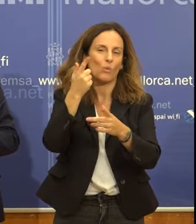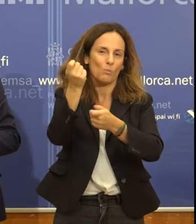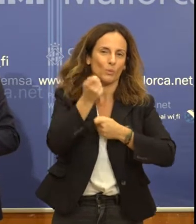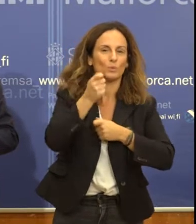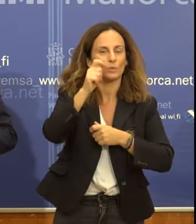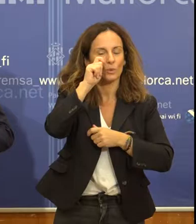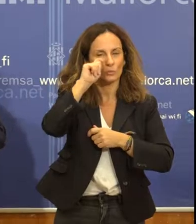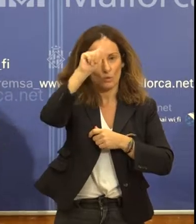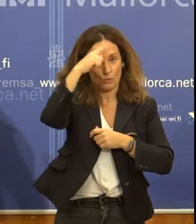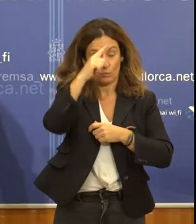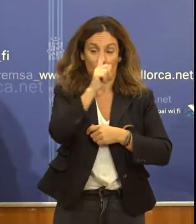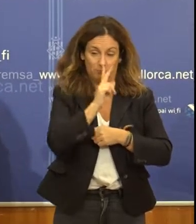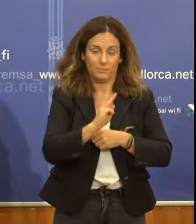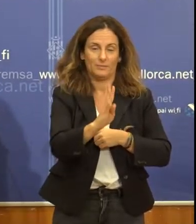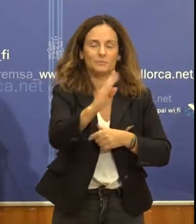els propers anys. Gràcies.